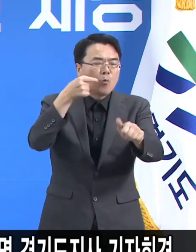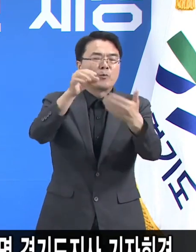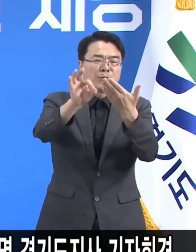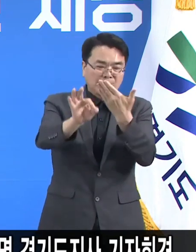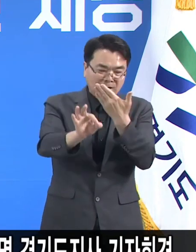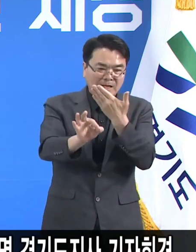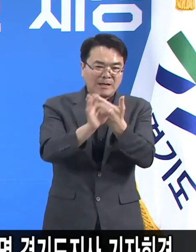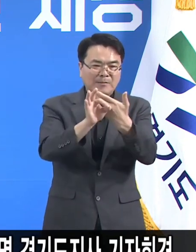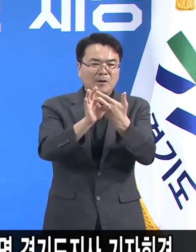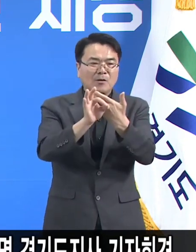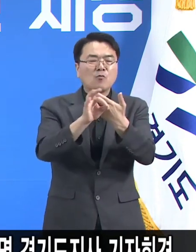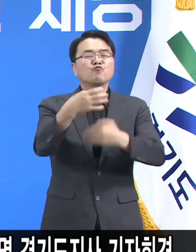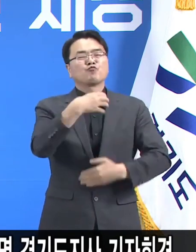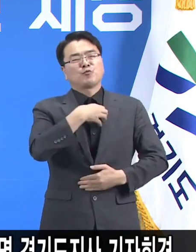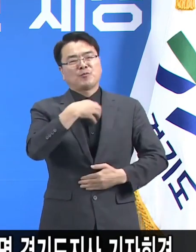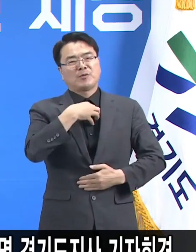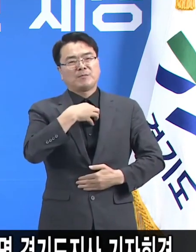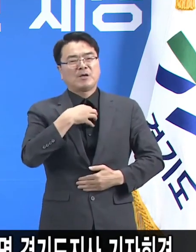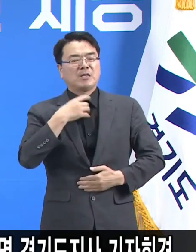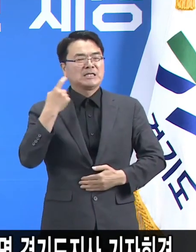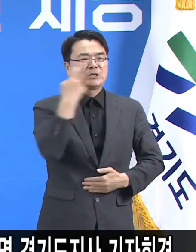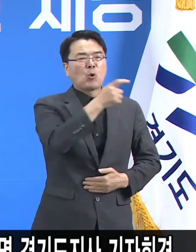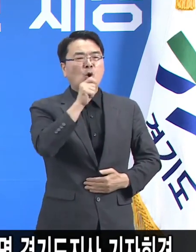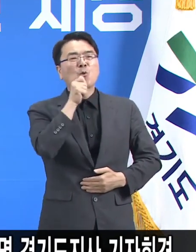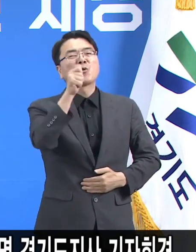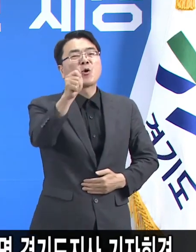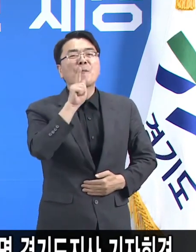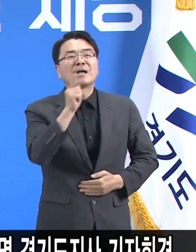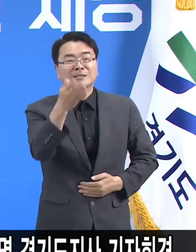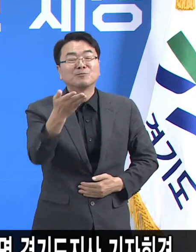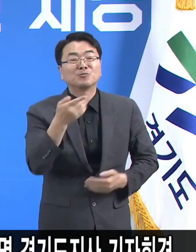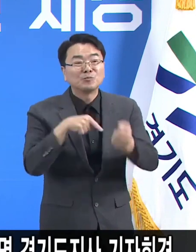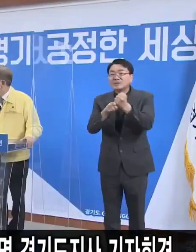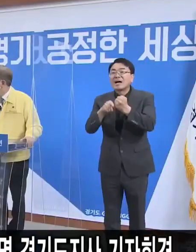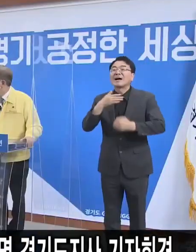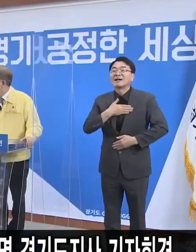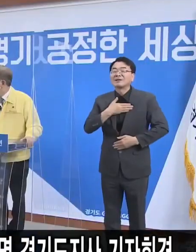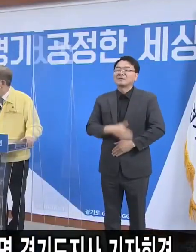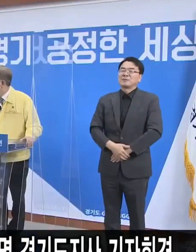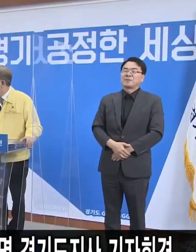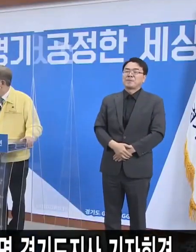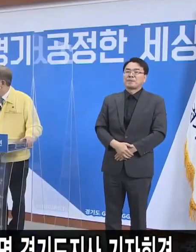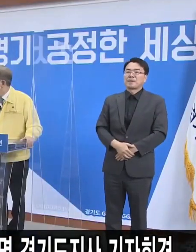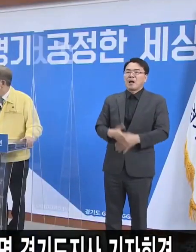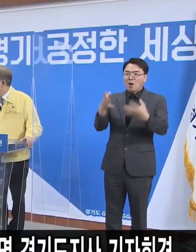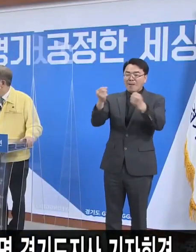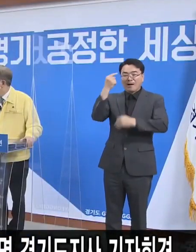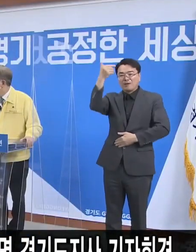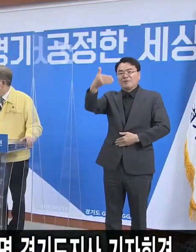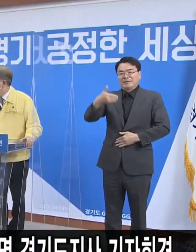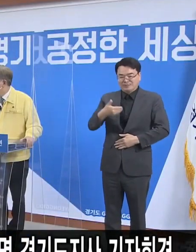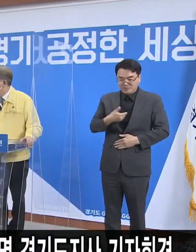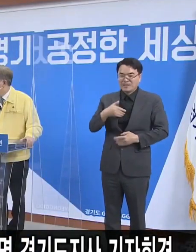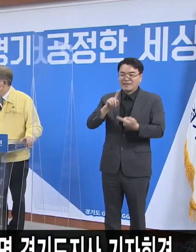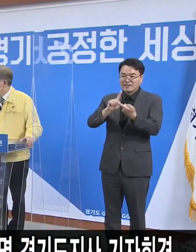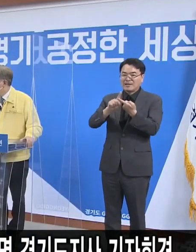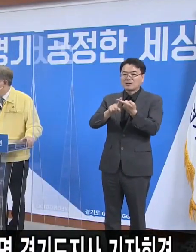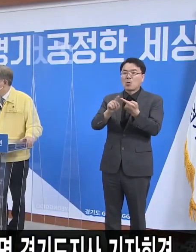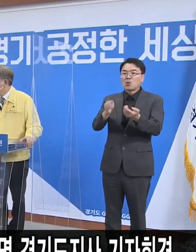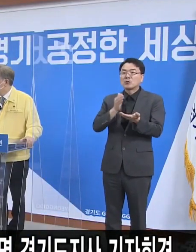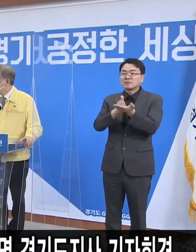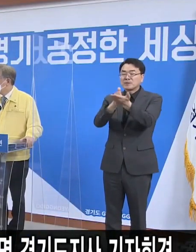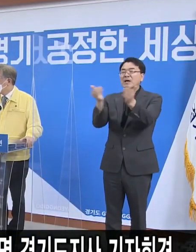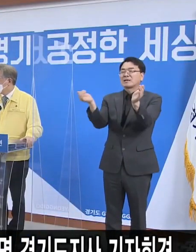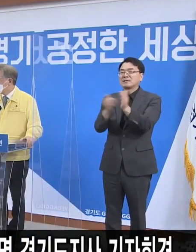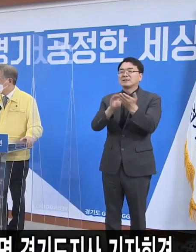경고의 말씀을 드린 것이라고 이해해 주시면 좋겠습니다. 많은 기자분들께서 질문을 주셨는데요. 답변하지 못한 질문은 기자회견 종료